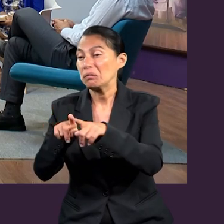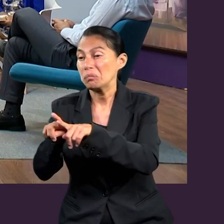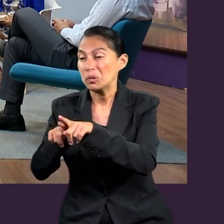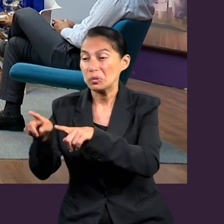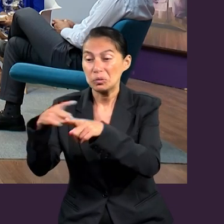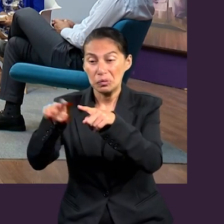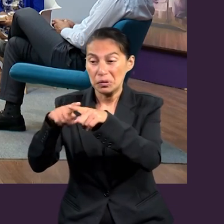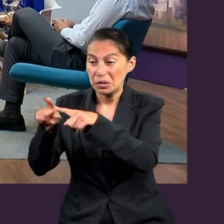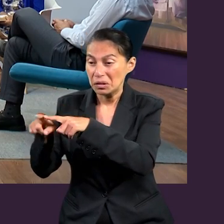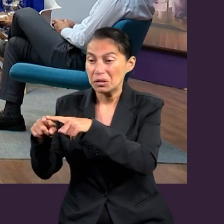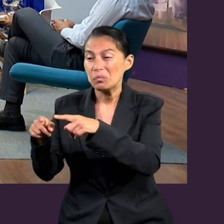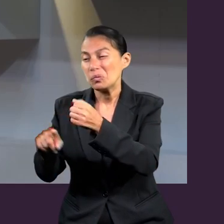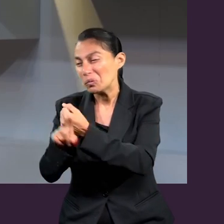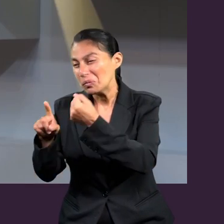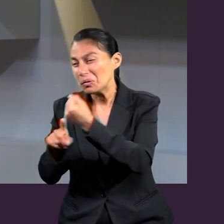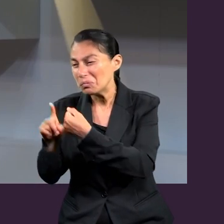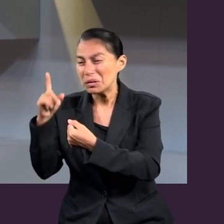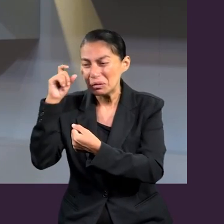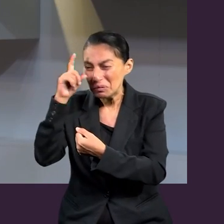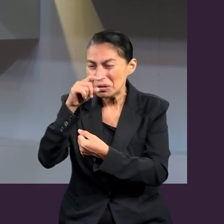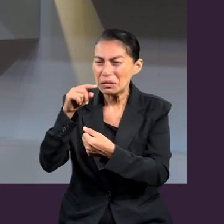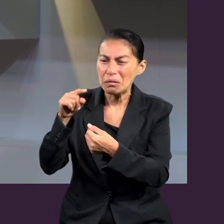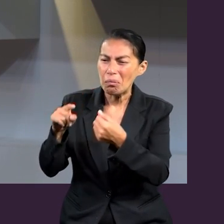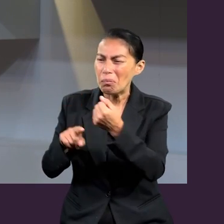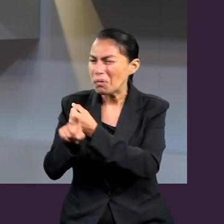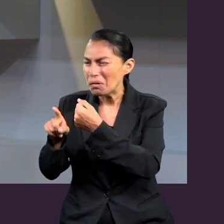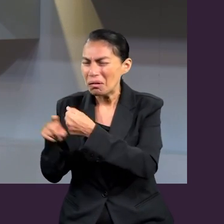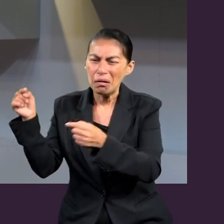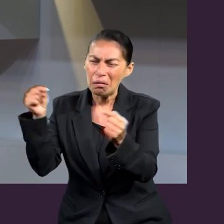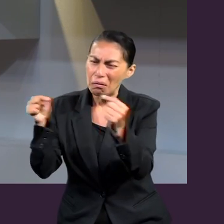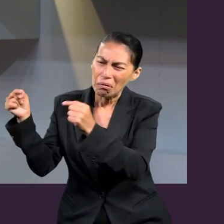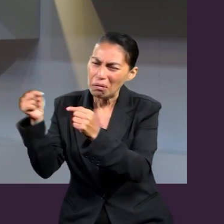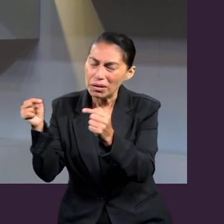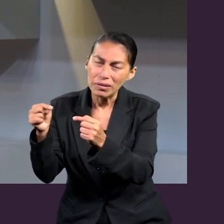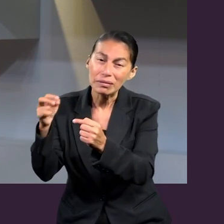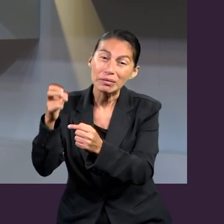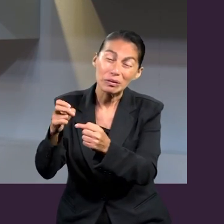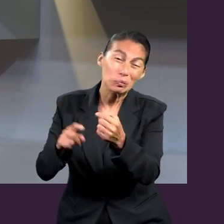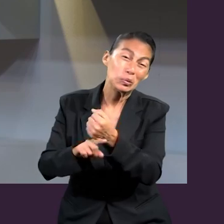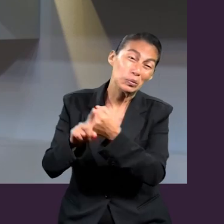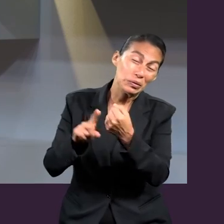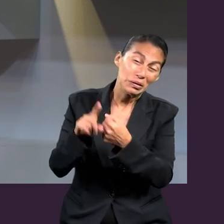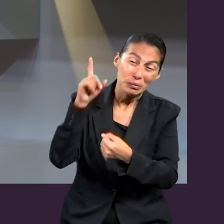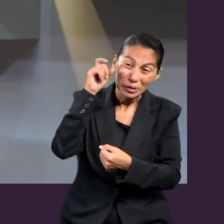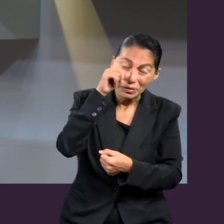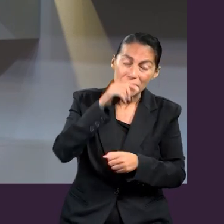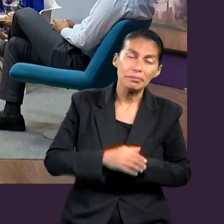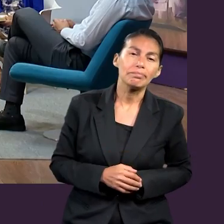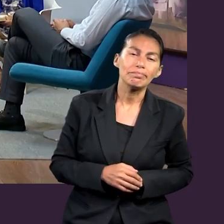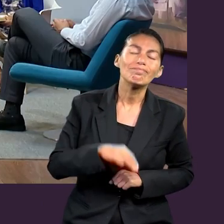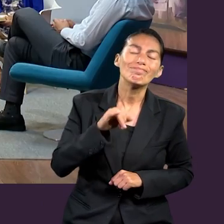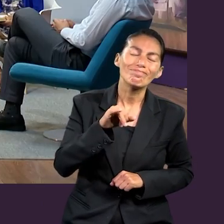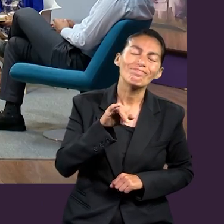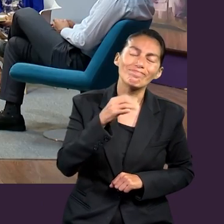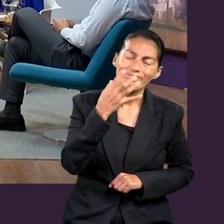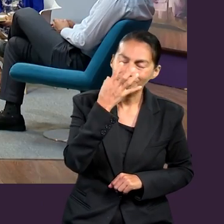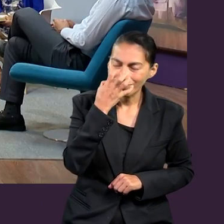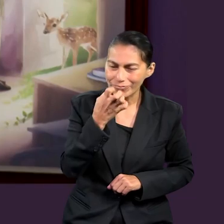lucha? Las iglesias cristianas tienen divisiones. ¿Qué problema es eso, no, Ilyenia? Sí, es que nosotros somos embajadores de